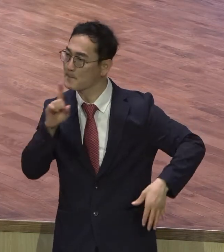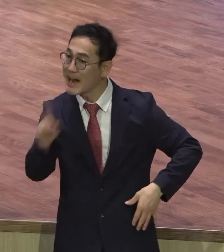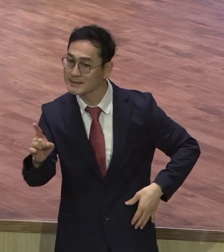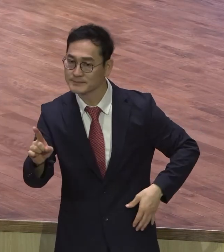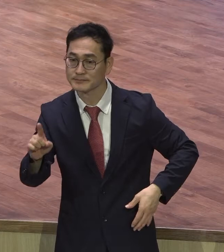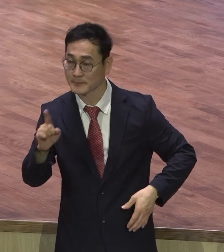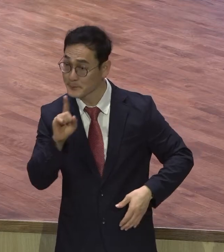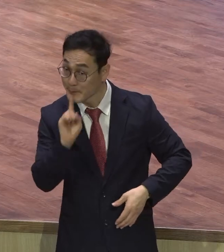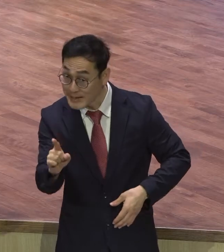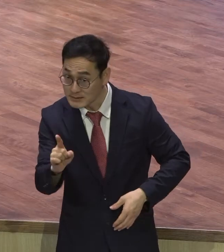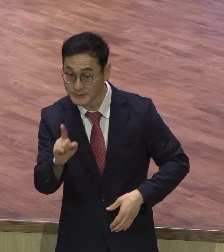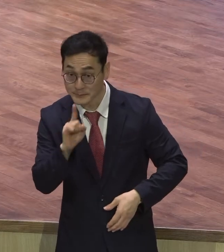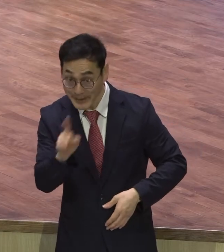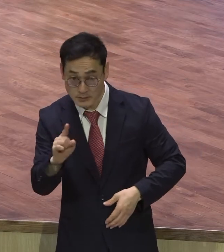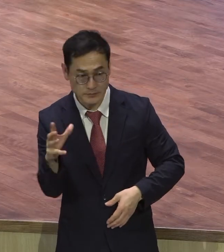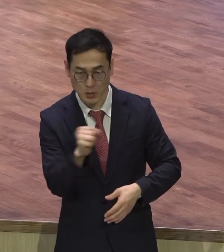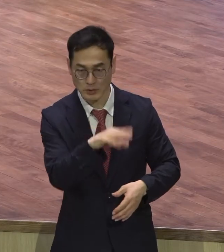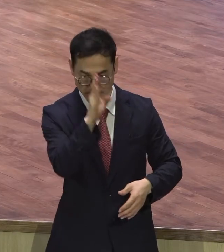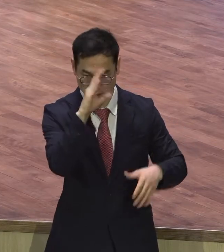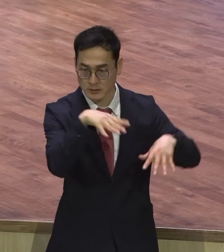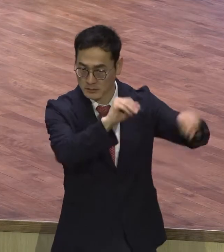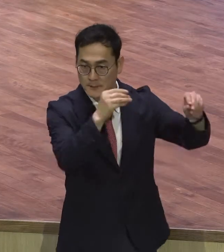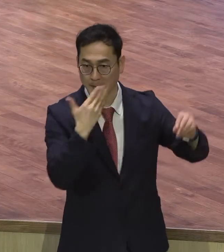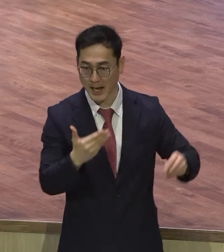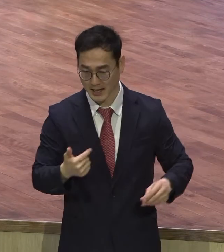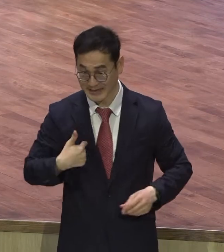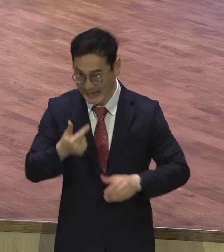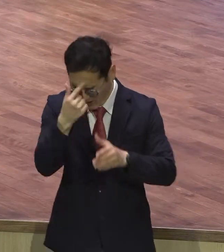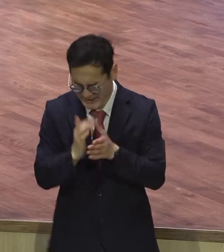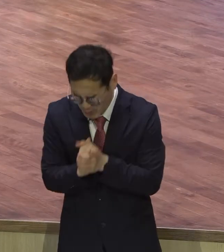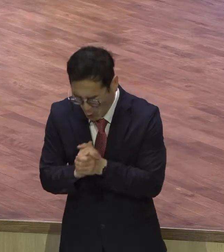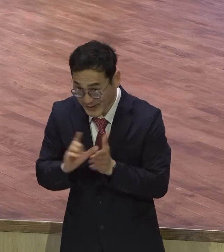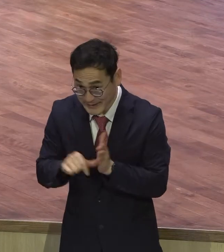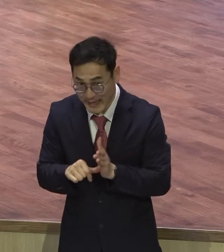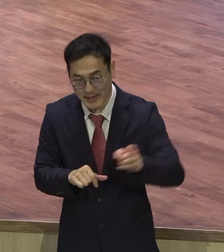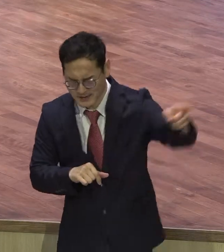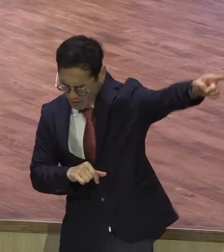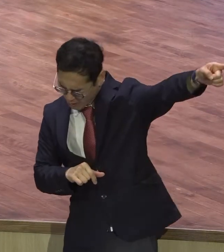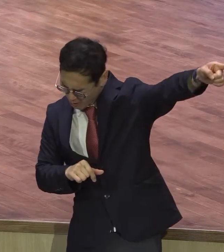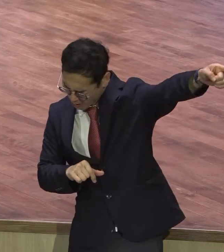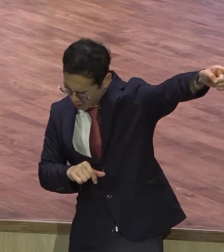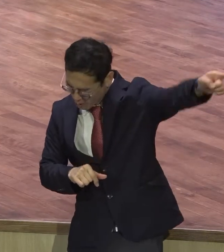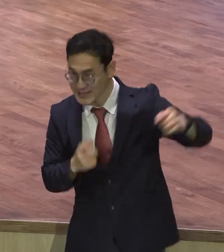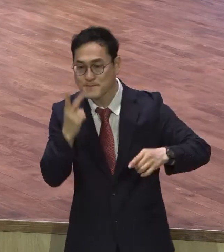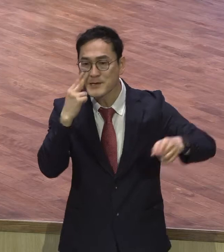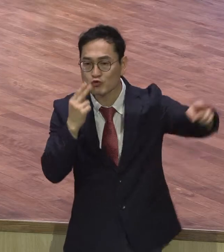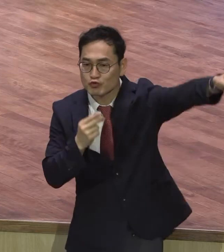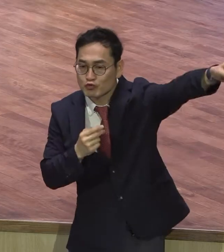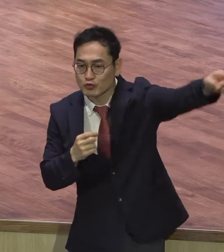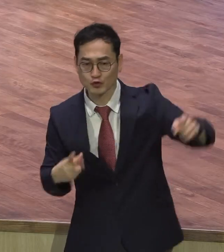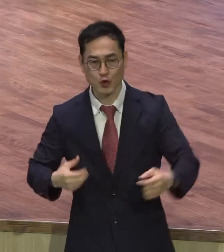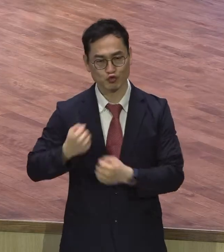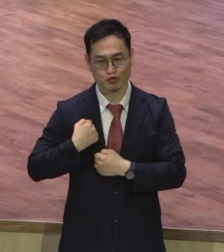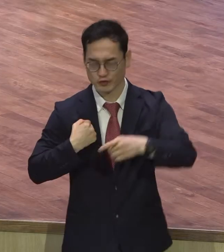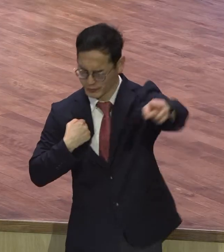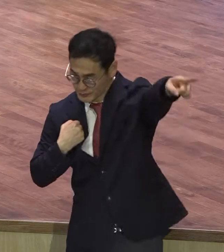내가 여기서 기도하는데 저 미국에 있는 저 군에 있는 아들 저 유역 가 있는 자녀들에게 내가 여기서 기도하는데 시공을